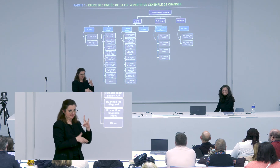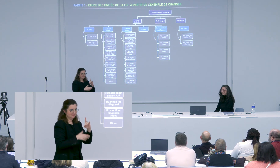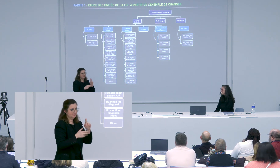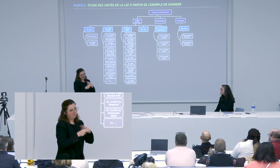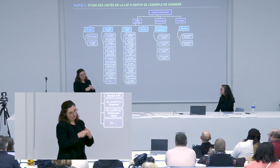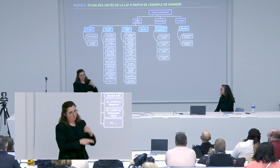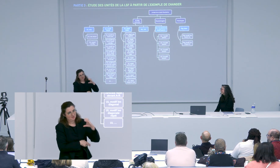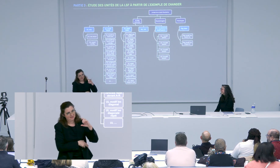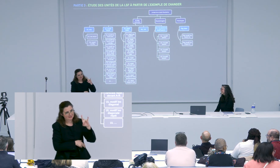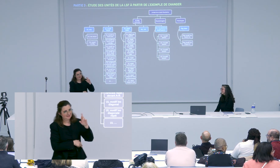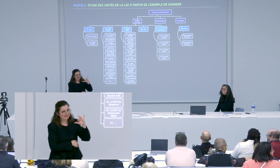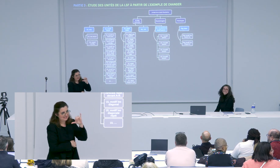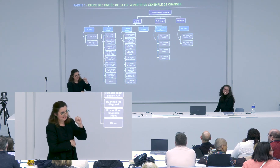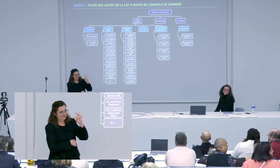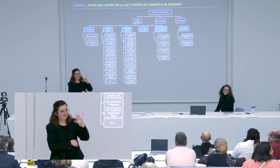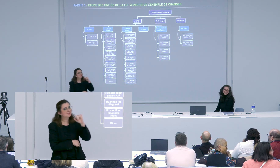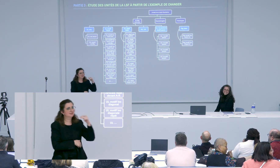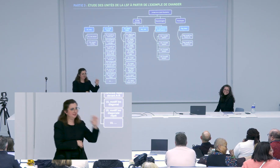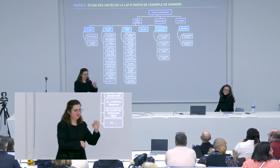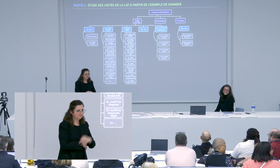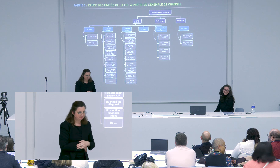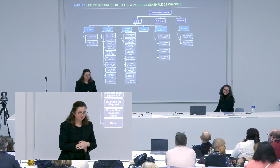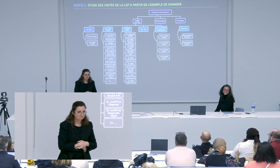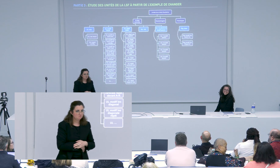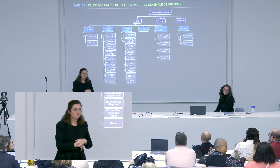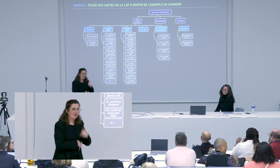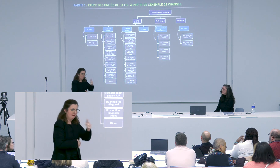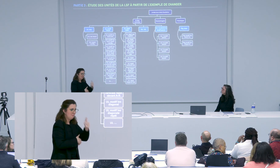notamment avec Christine Castaniel